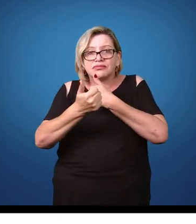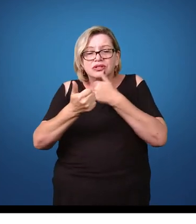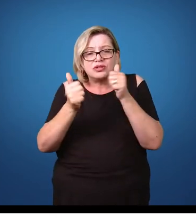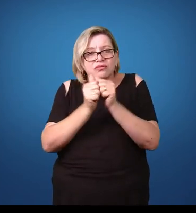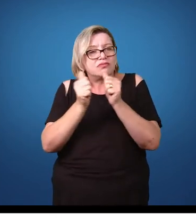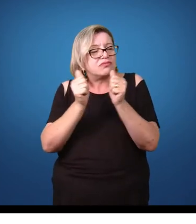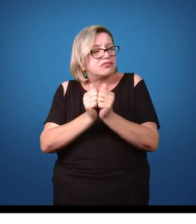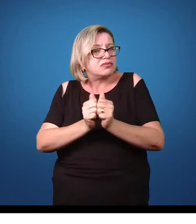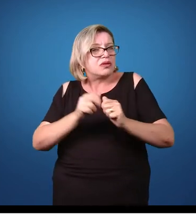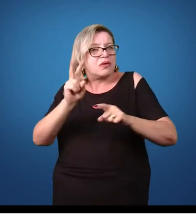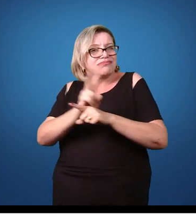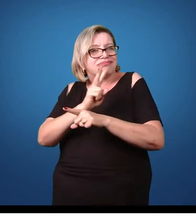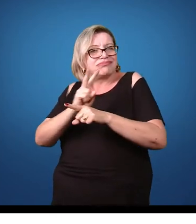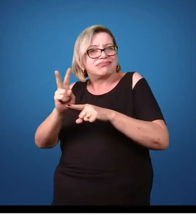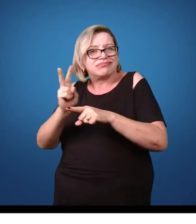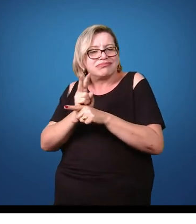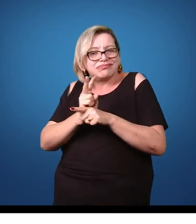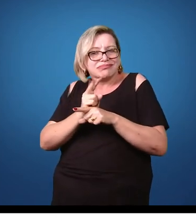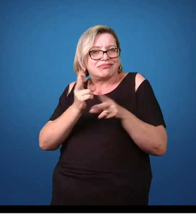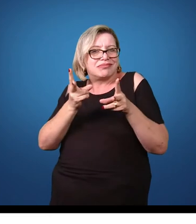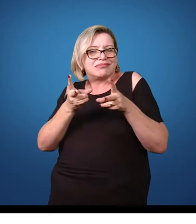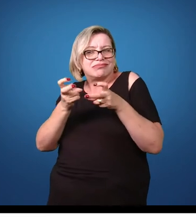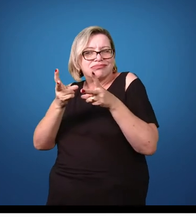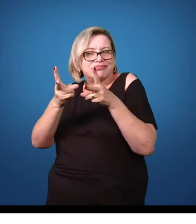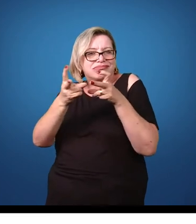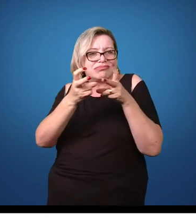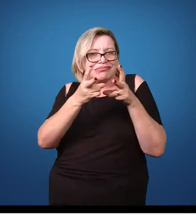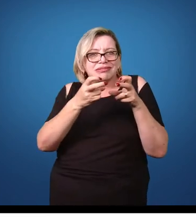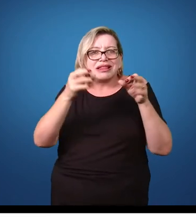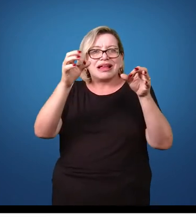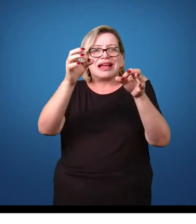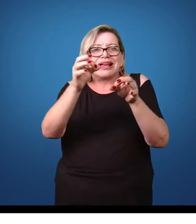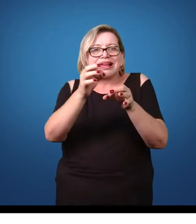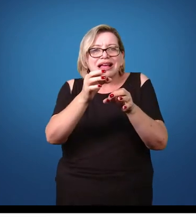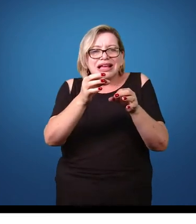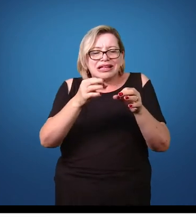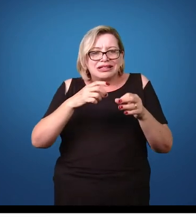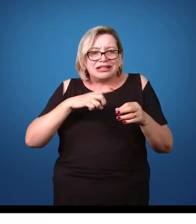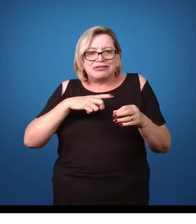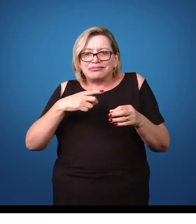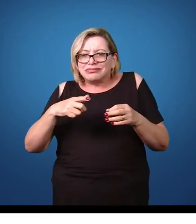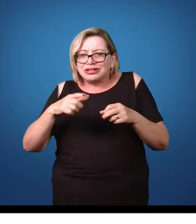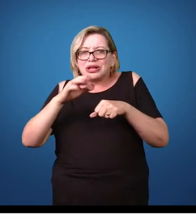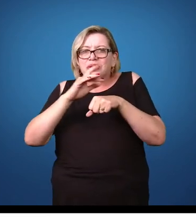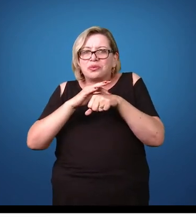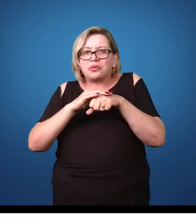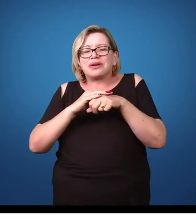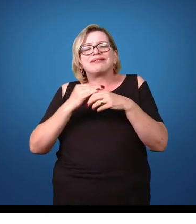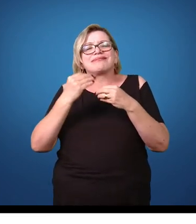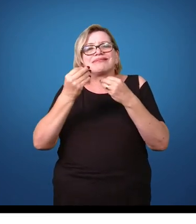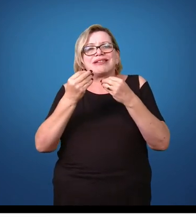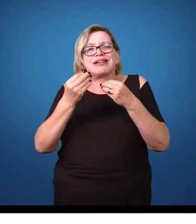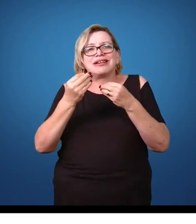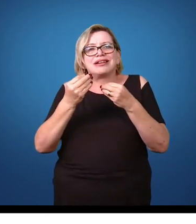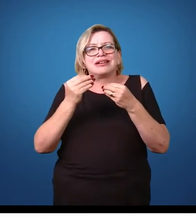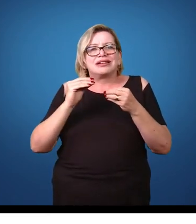infectadas com o piolho para perceber se não existe uma infecção inicial